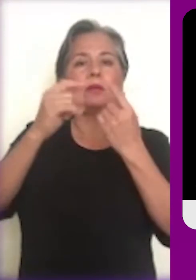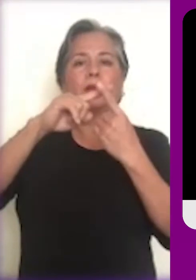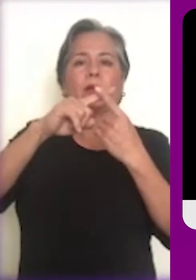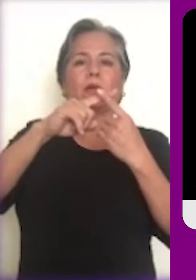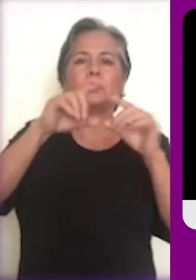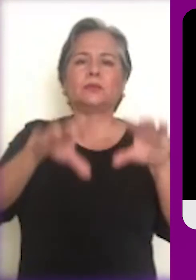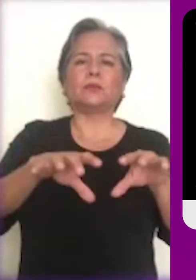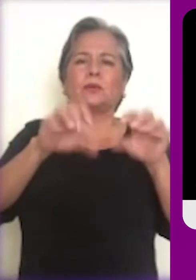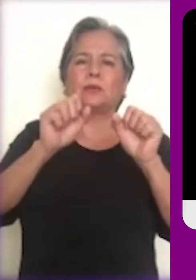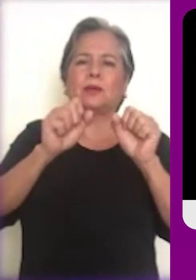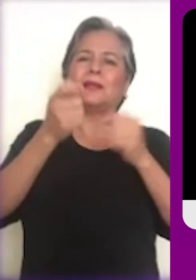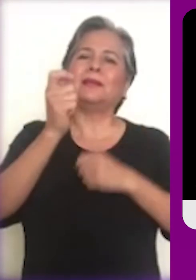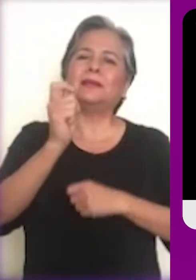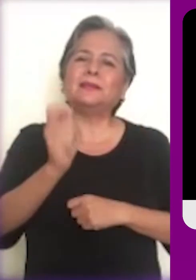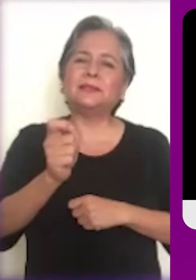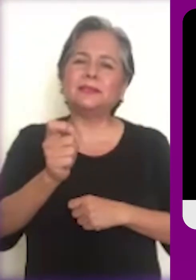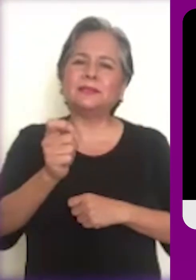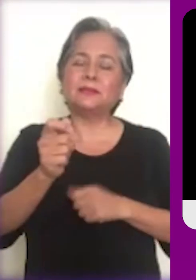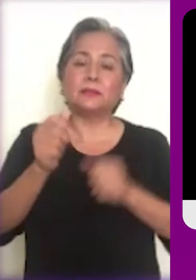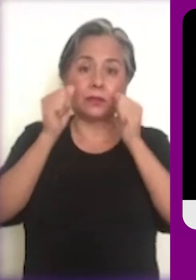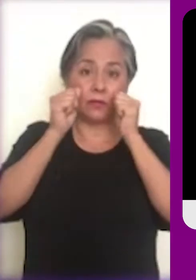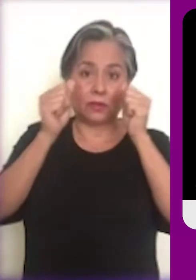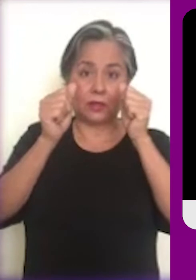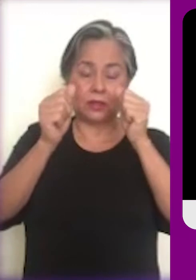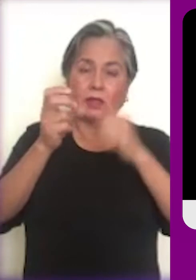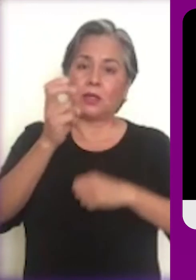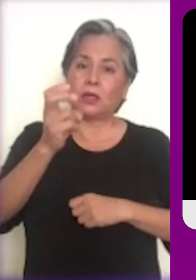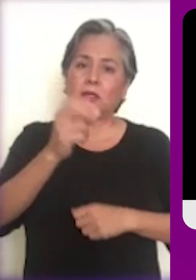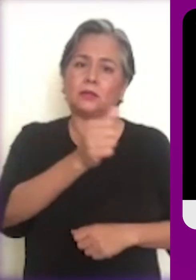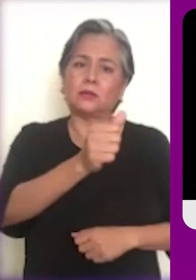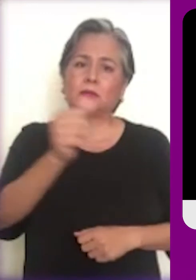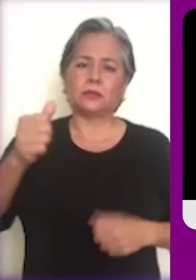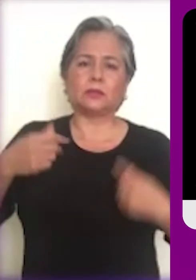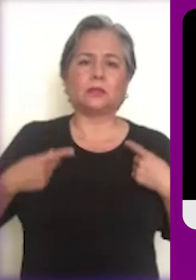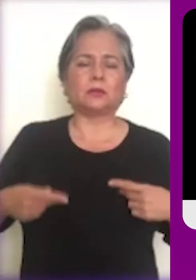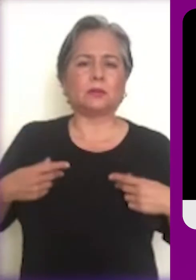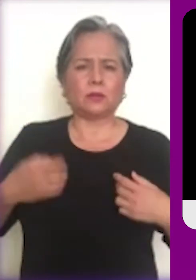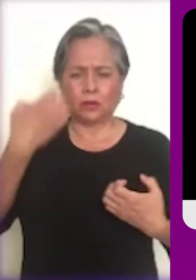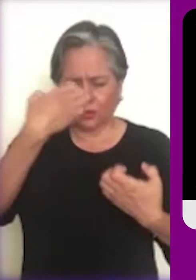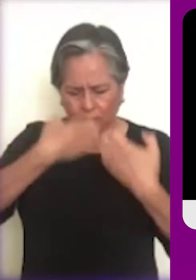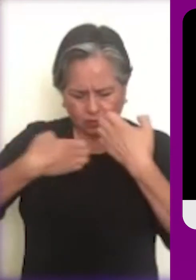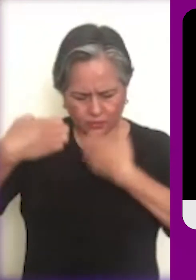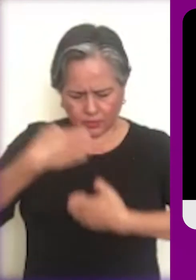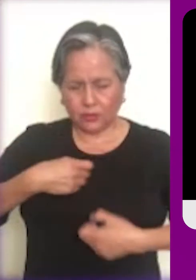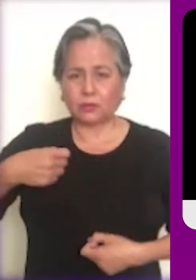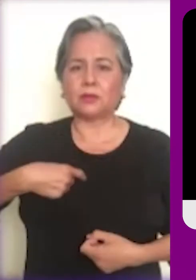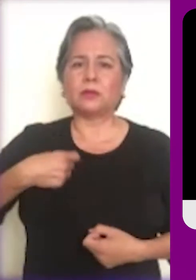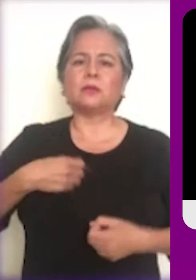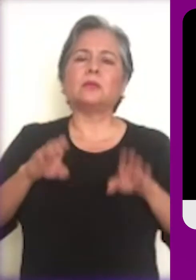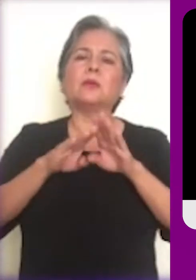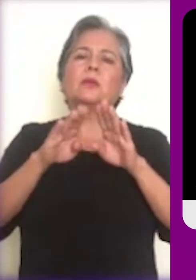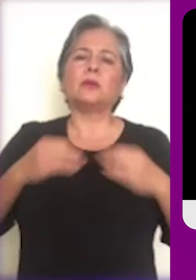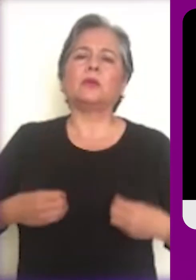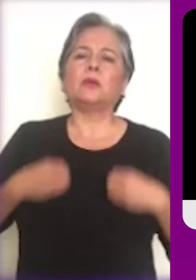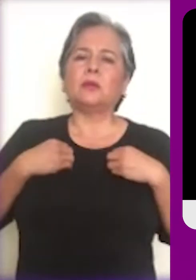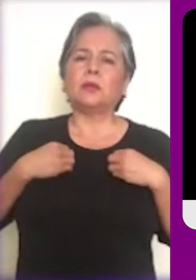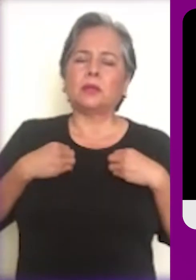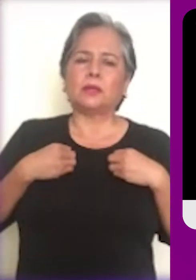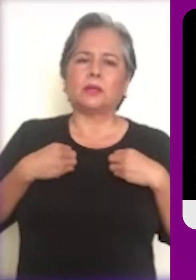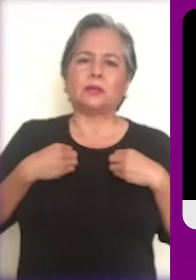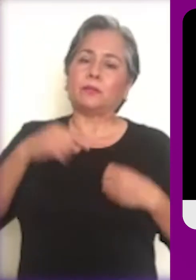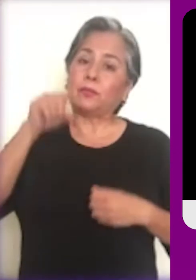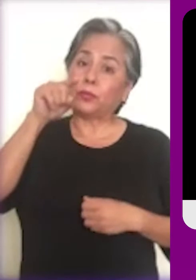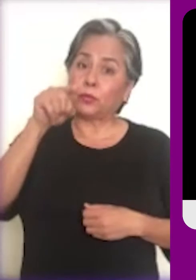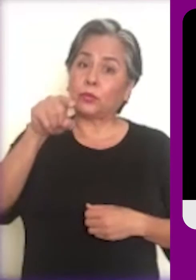Cuaresma es tomar la cruz, es recobrar el verdadero sentido de cada uno de nosotros y mirar cómo lo estamos